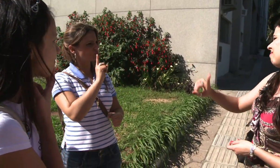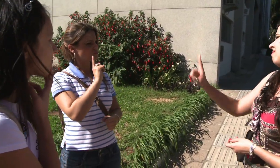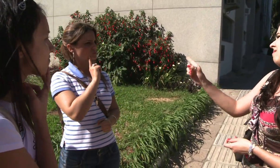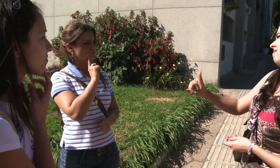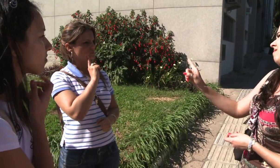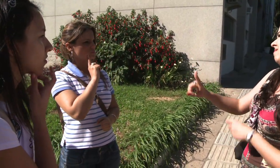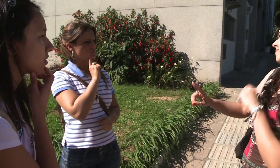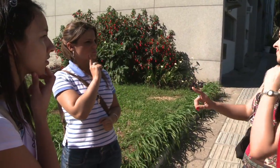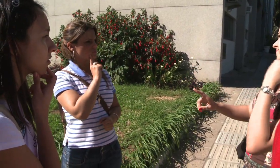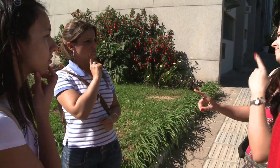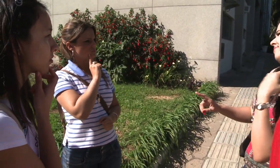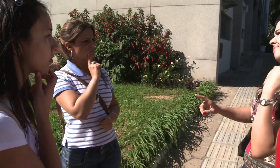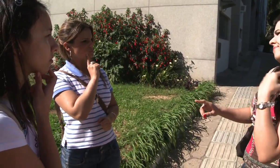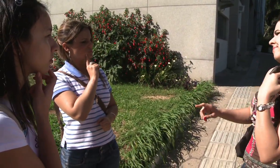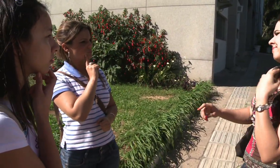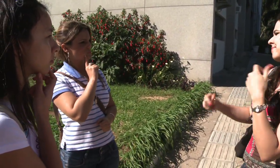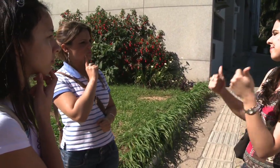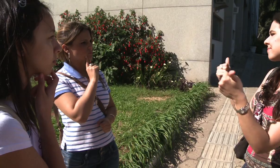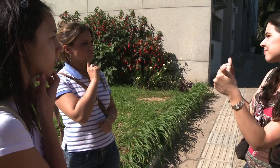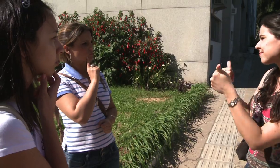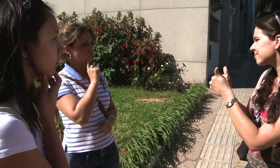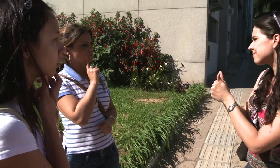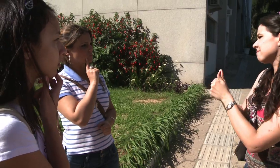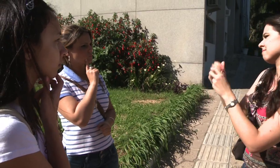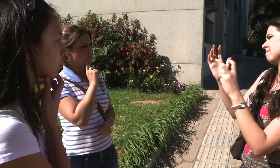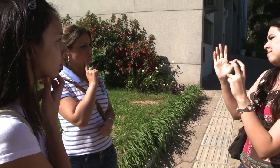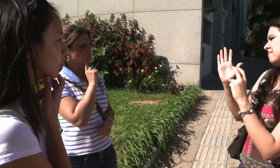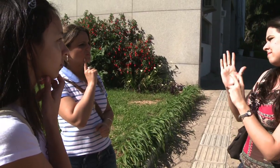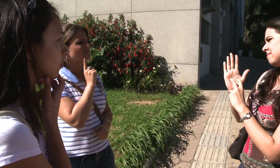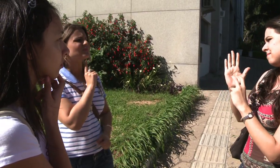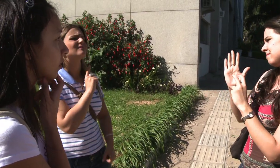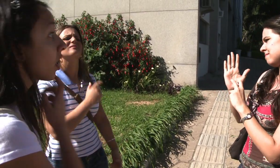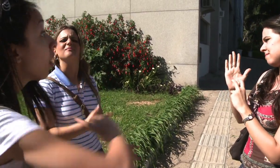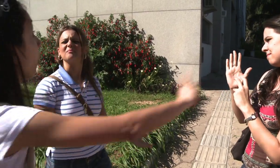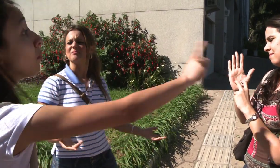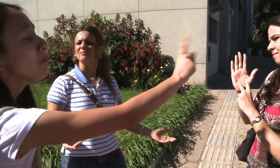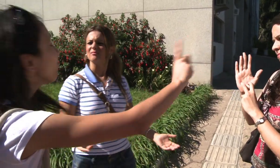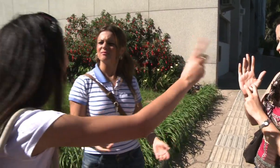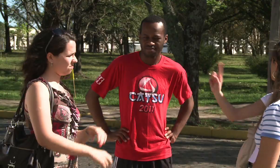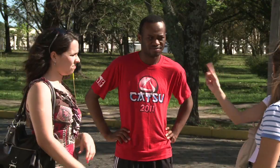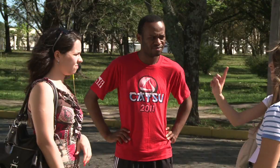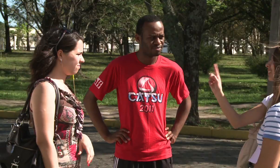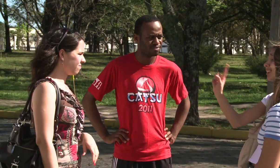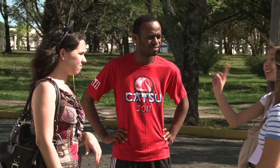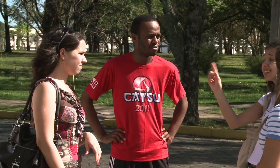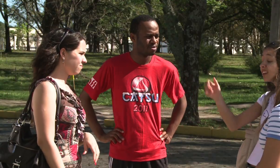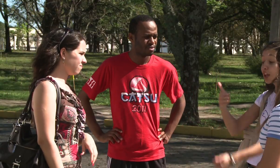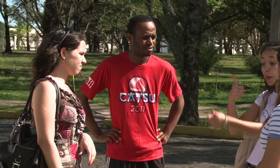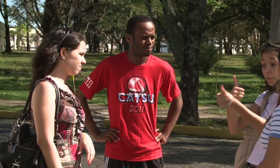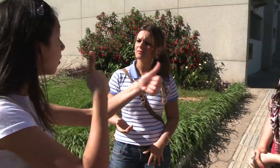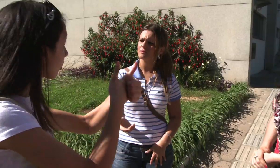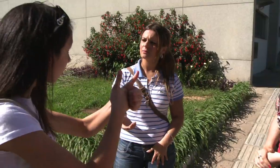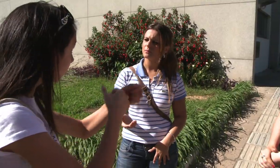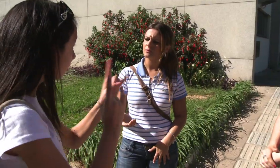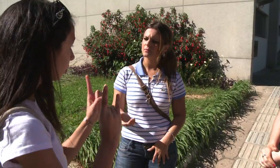gasolina, né? Não, não, não. Tá louca. É pertinho do banco. Não, é próximo ao prédio da reitoria.